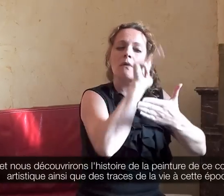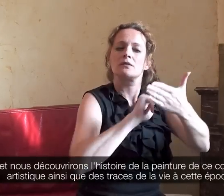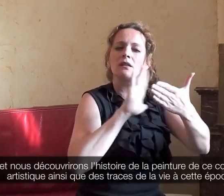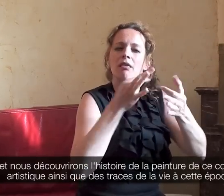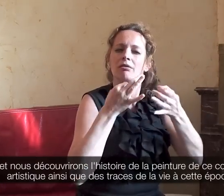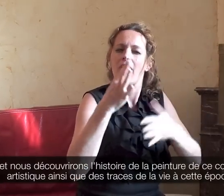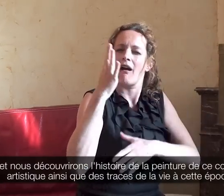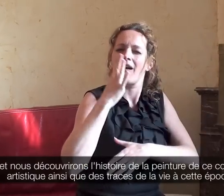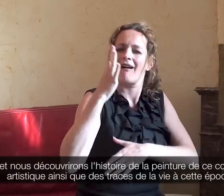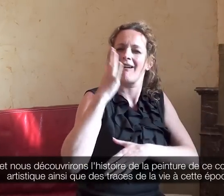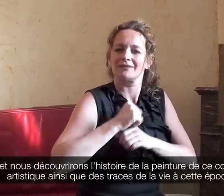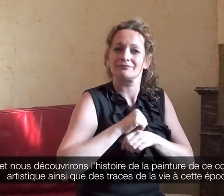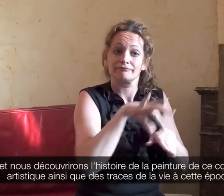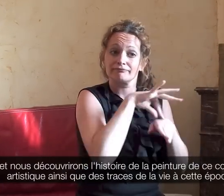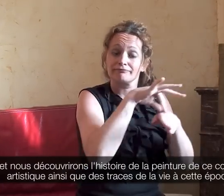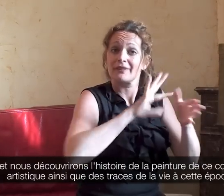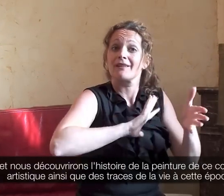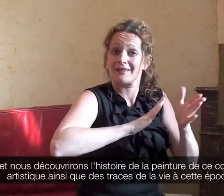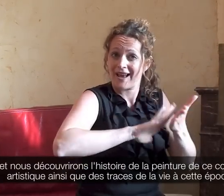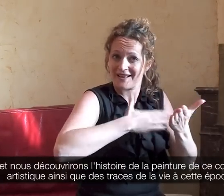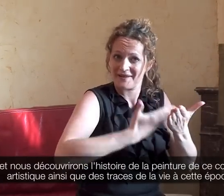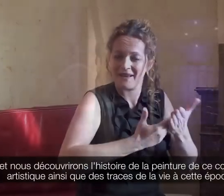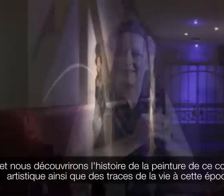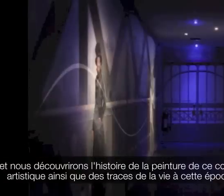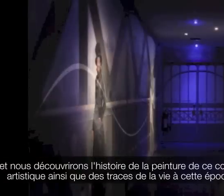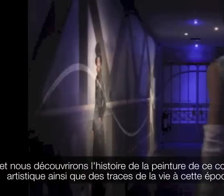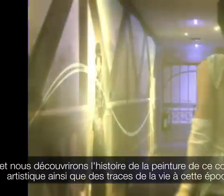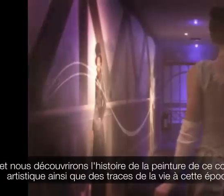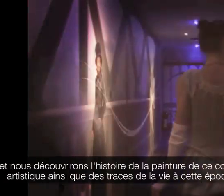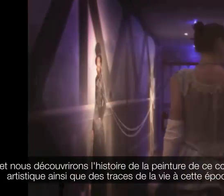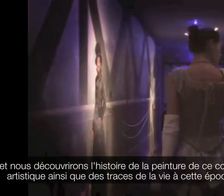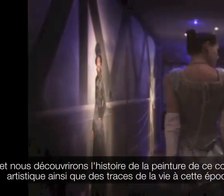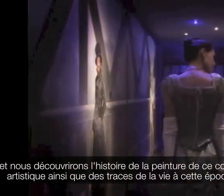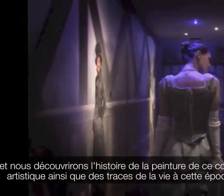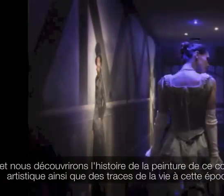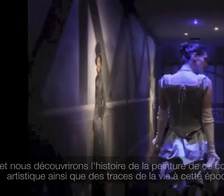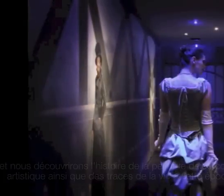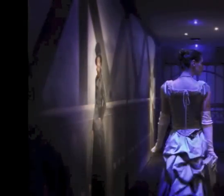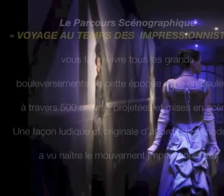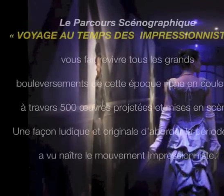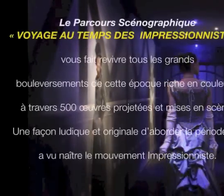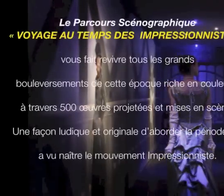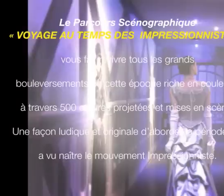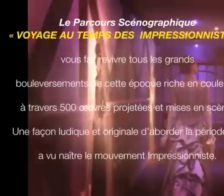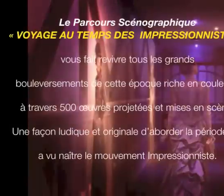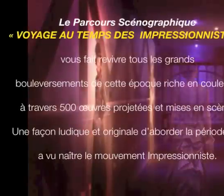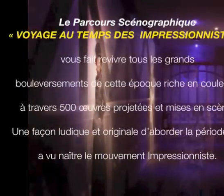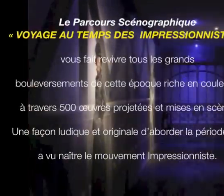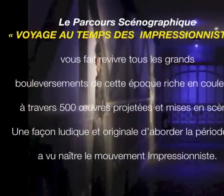signes et nous découvrirons l'histoire de la peinture, de ce courant artistique, ainsi que des traces de la vie à cette époque. Le